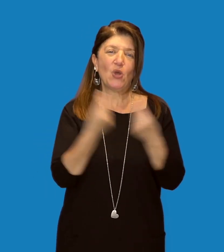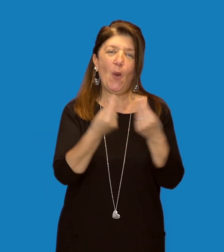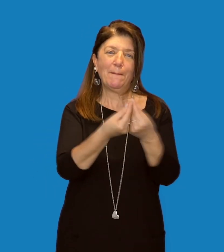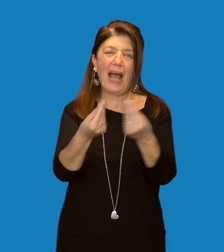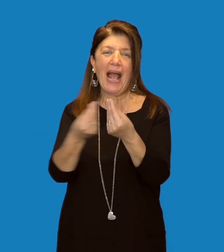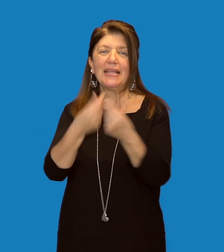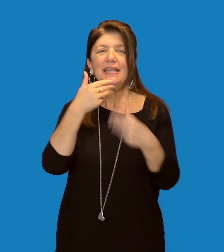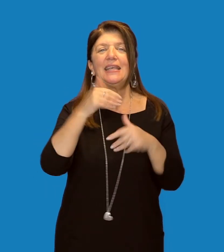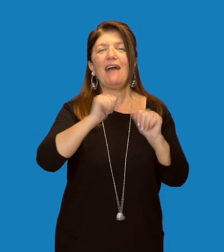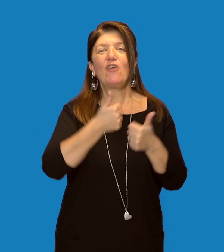con altri uccelli.